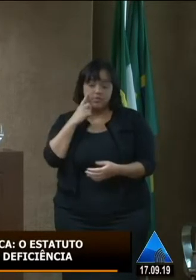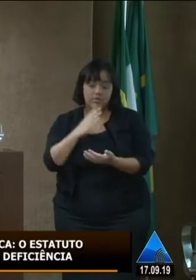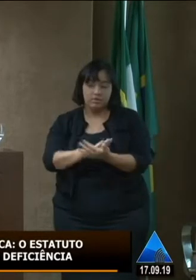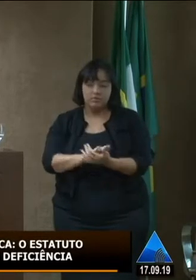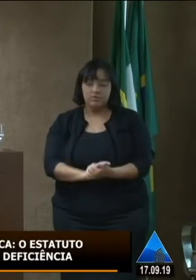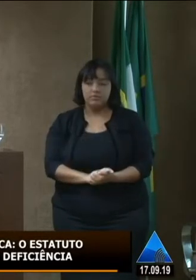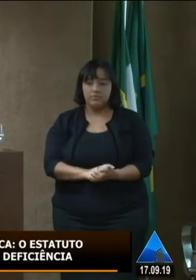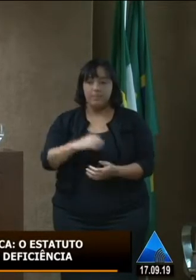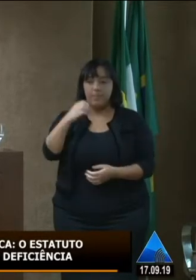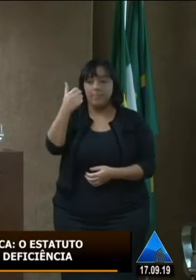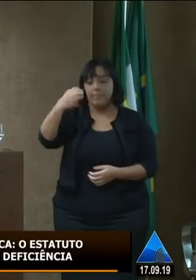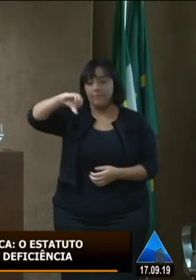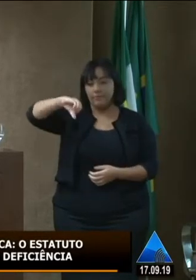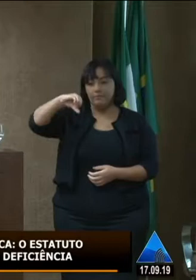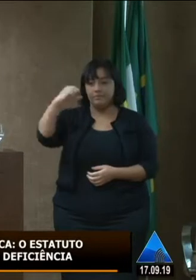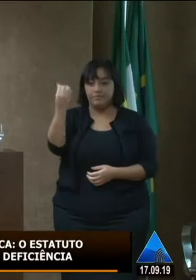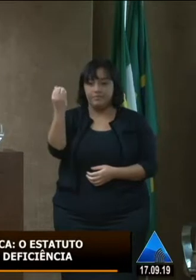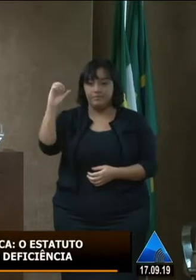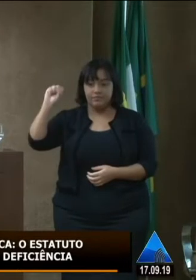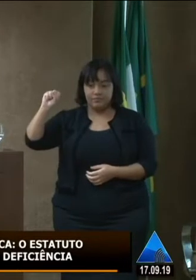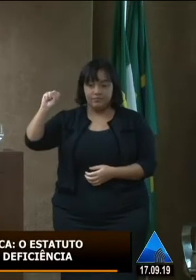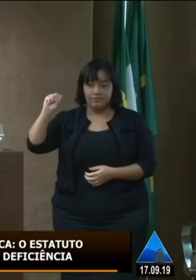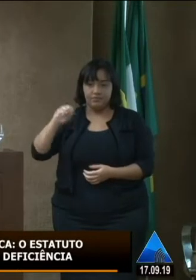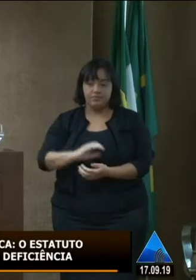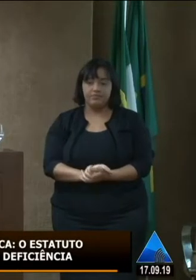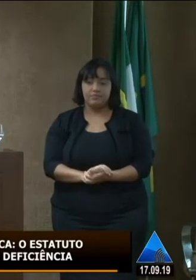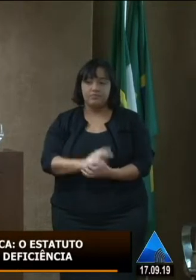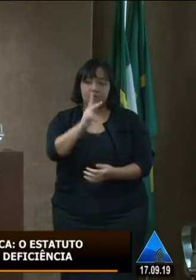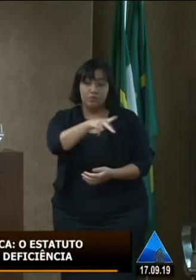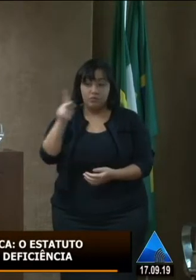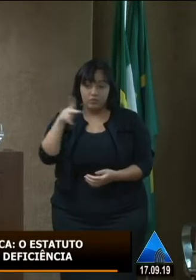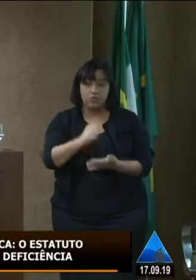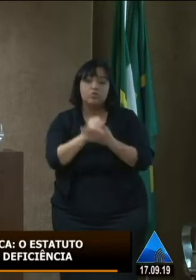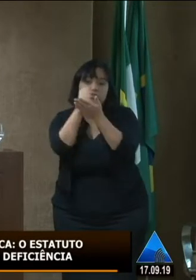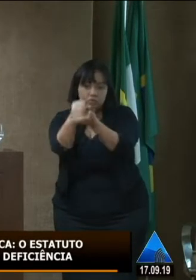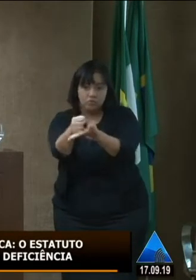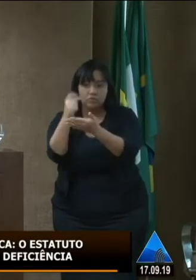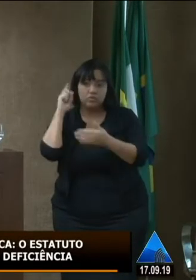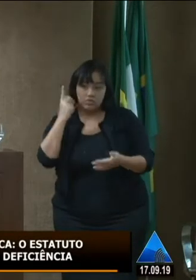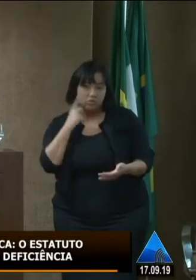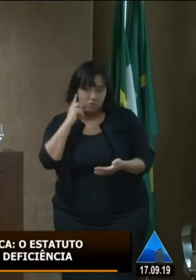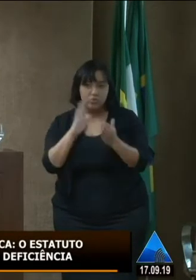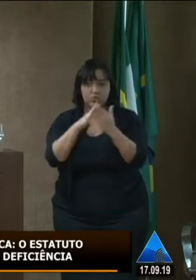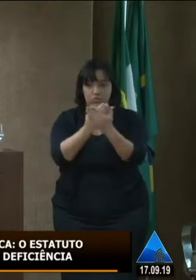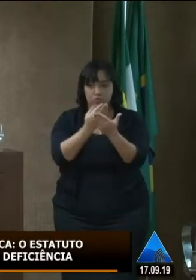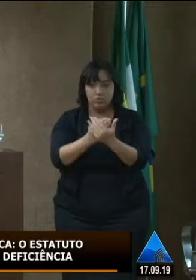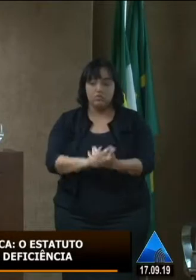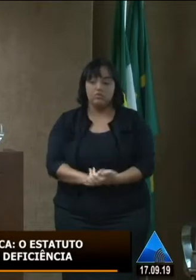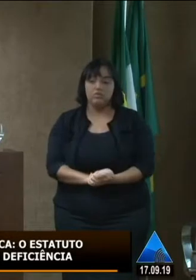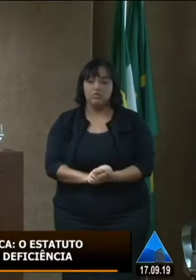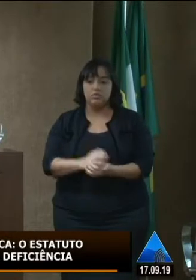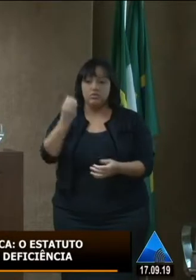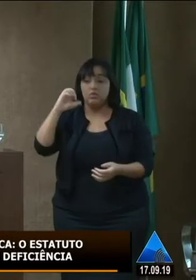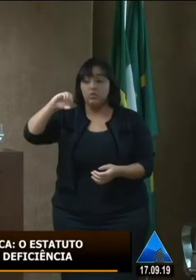968 estudantes atendidos por professores de apoio que são universos de 490 professores